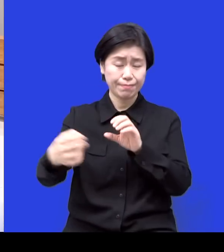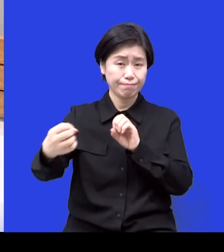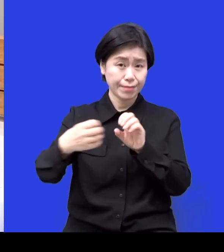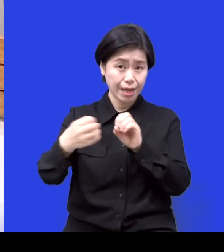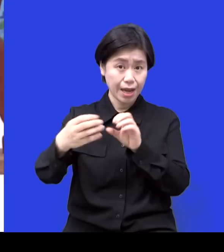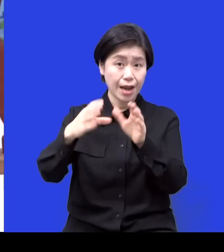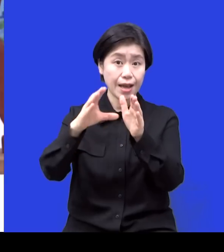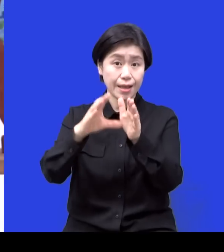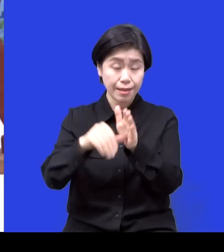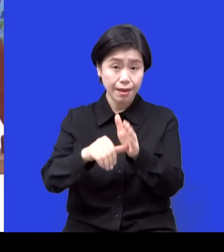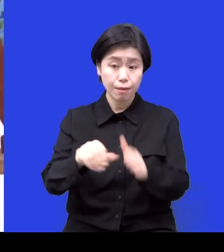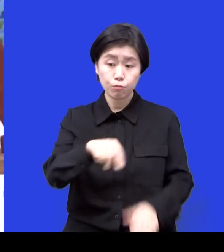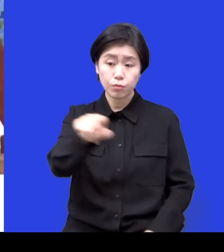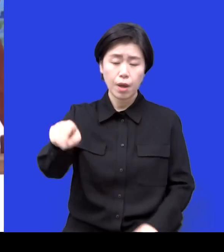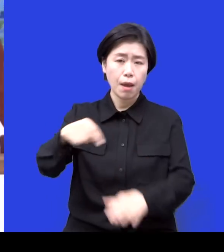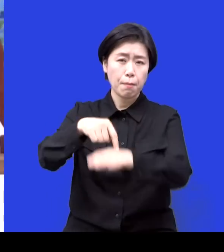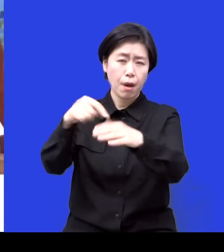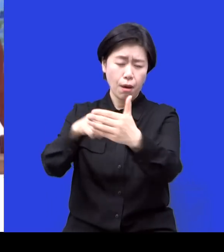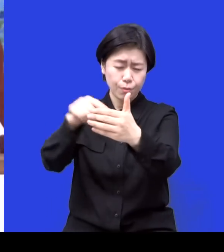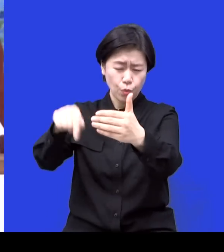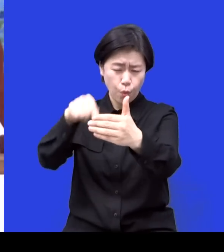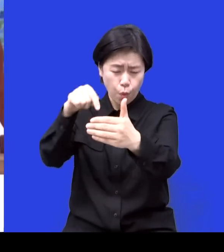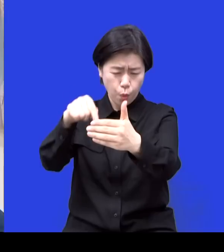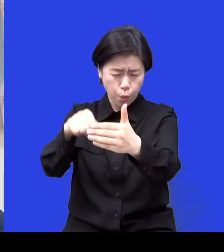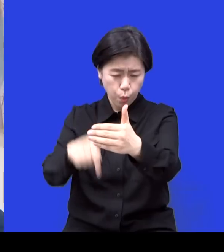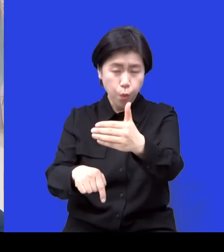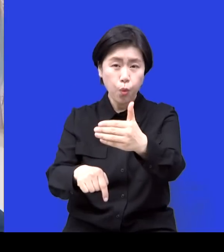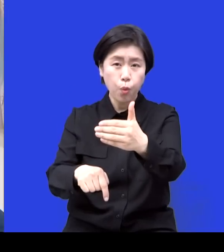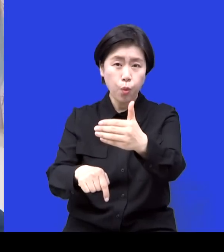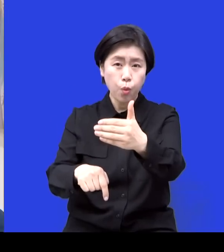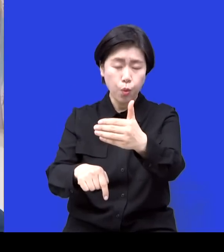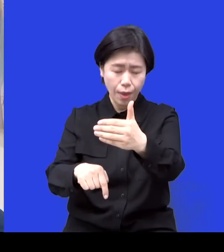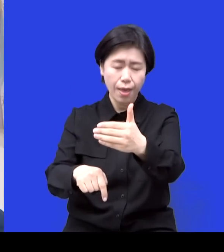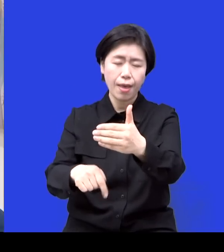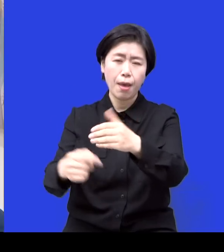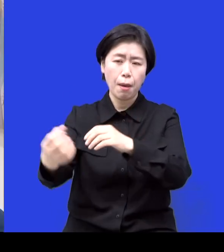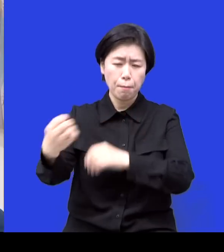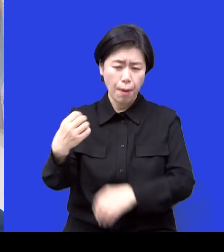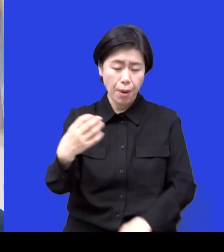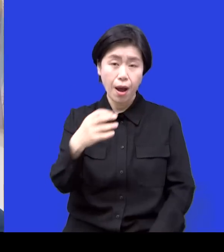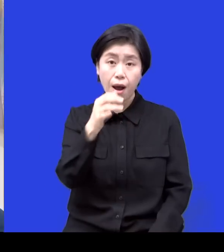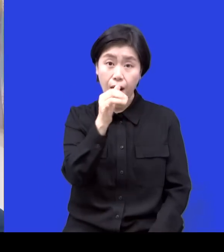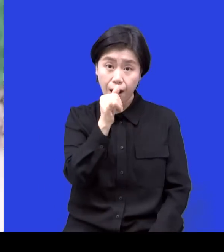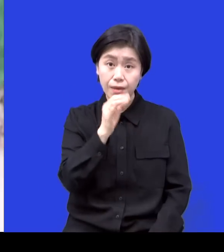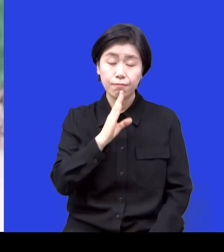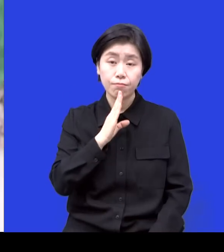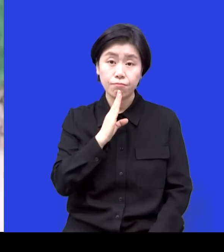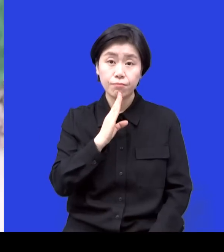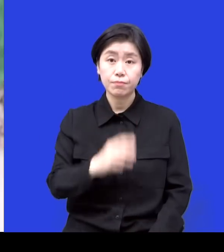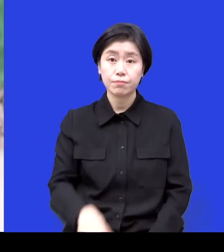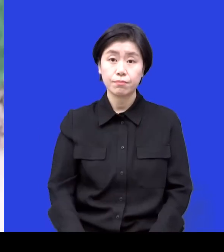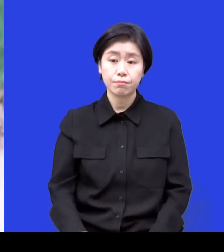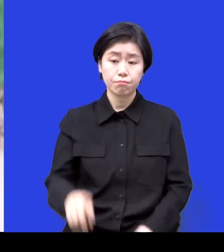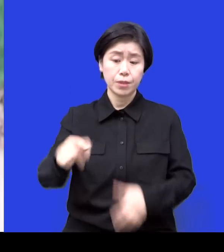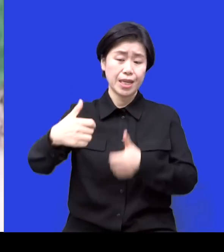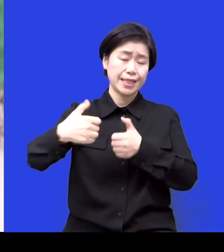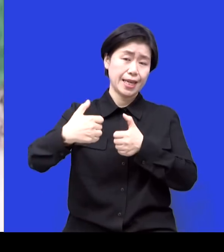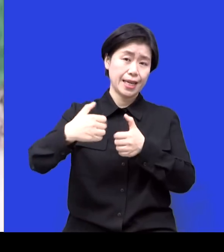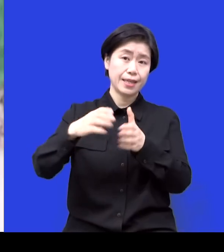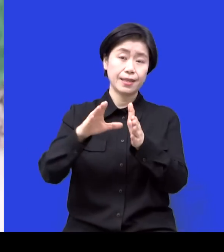약간 속마음도 이제 나오게 되잖아요. 그렇죠. 아이들의 속마음까지도 네 네. 그런 상담하시면서 조금 마음이